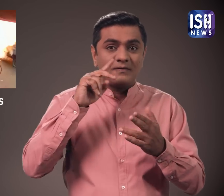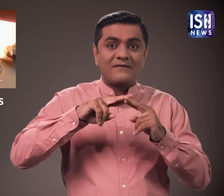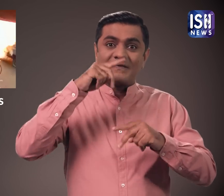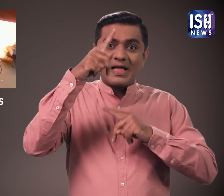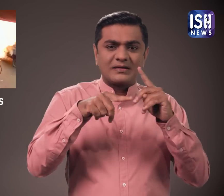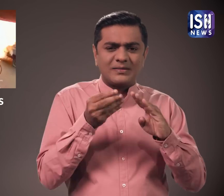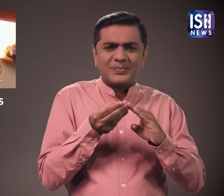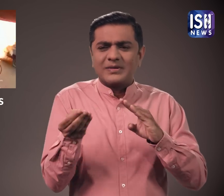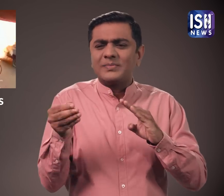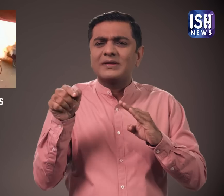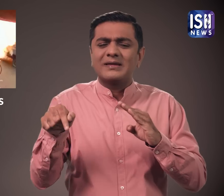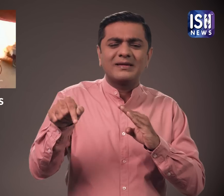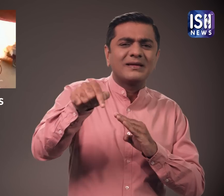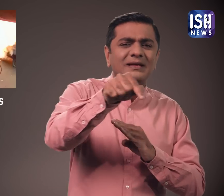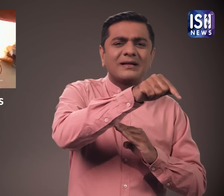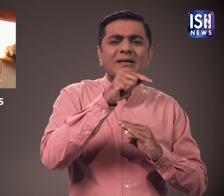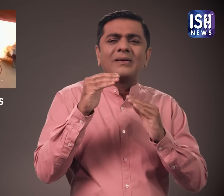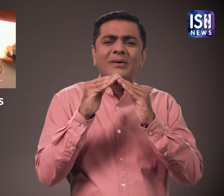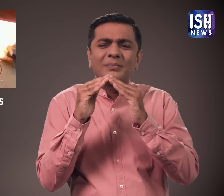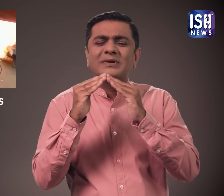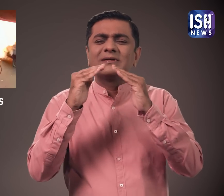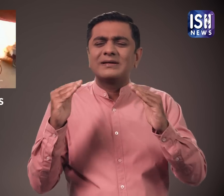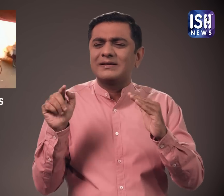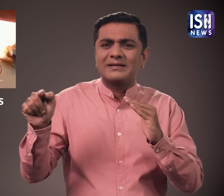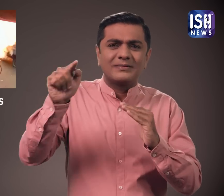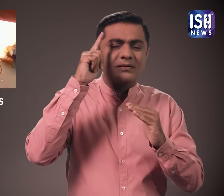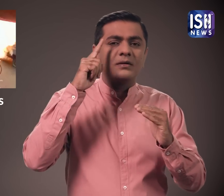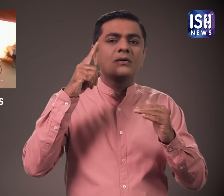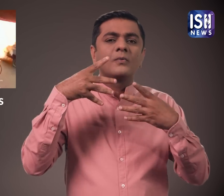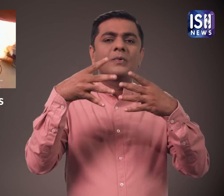विस्वटक के प्रभाव से महले के सभी घरों की खिड़क्या तूड गई